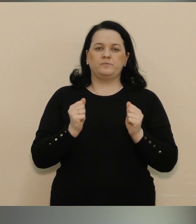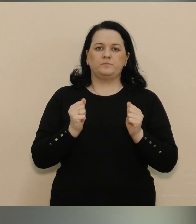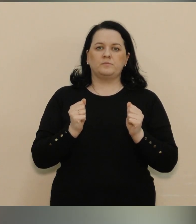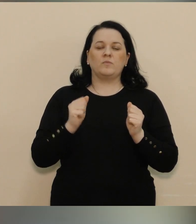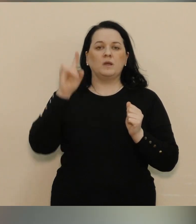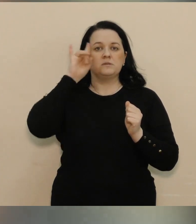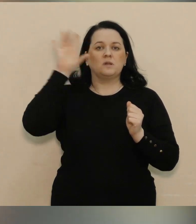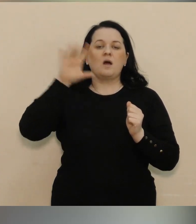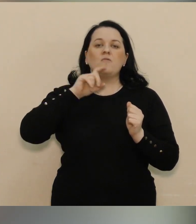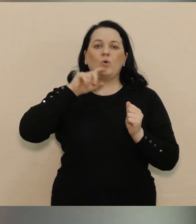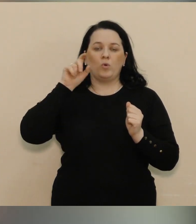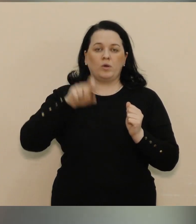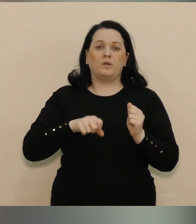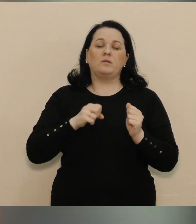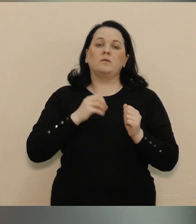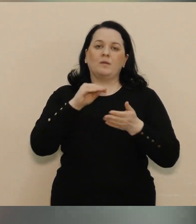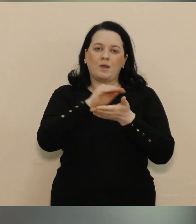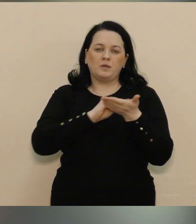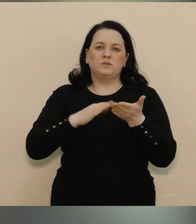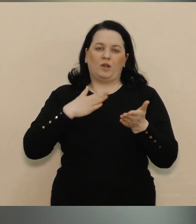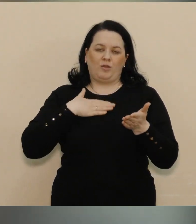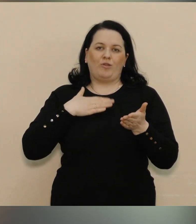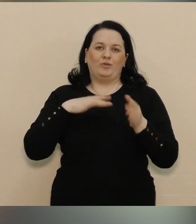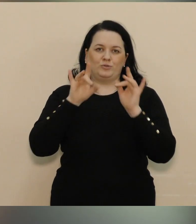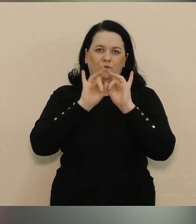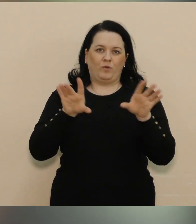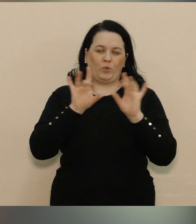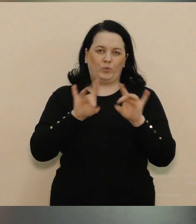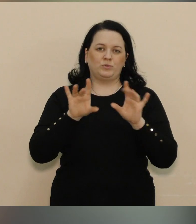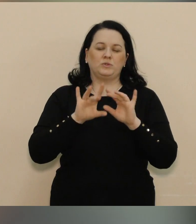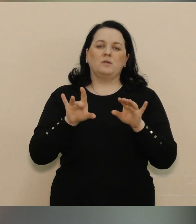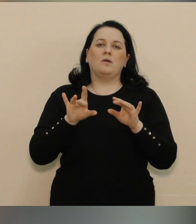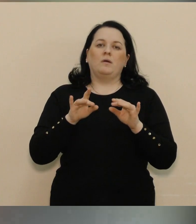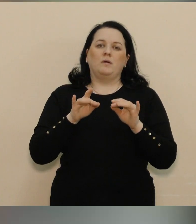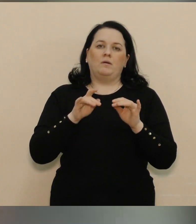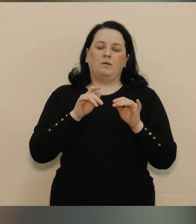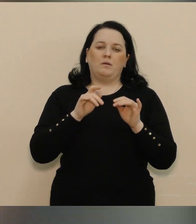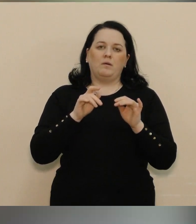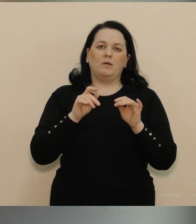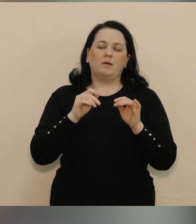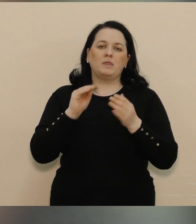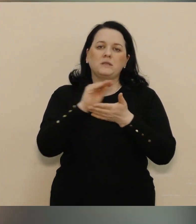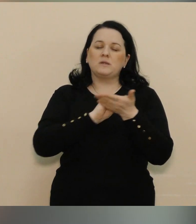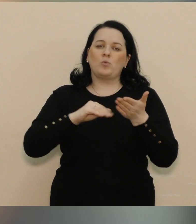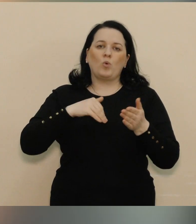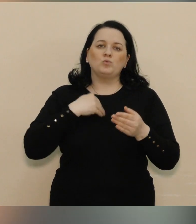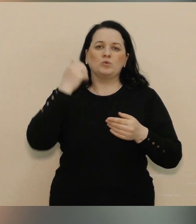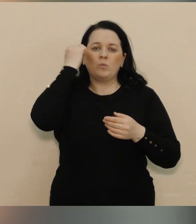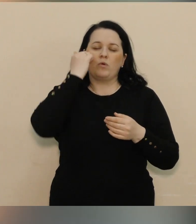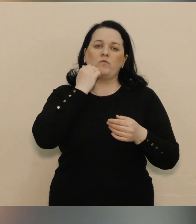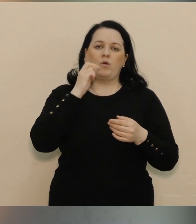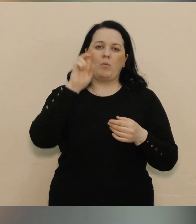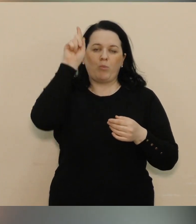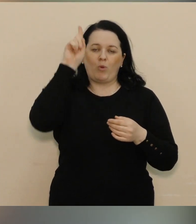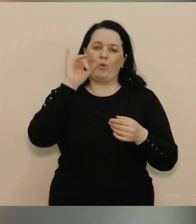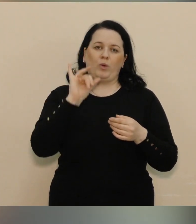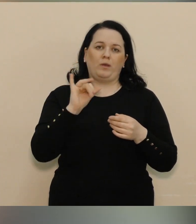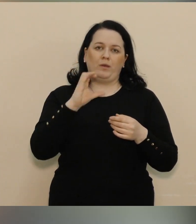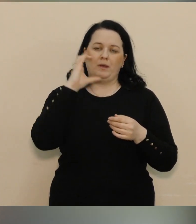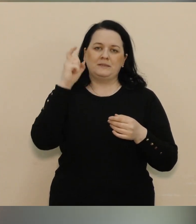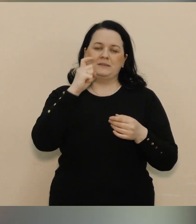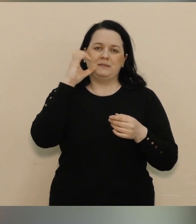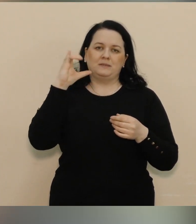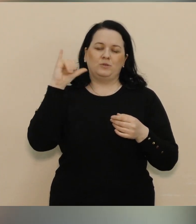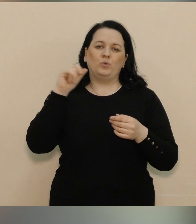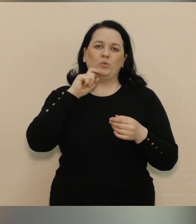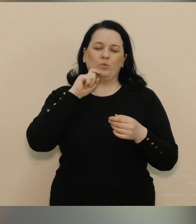Слава Україні! Традиційне наше включення. Насамперед хочу подякувати Богові Збройним Силам України